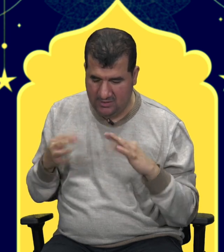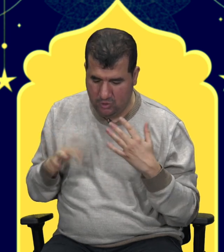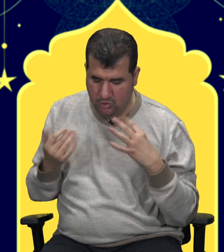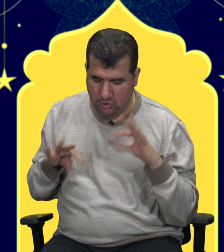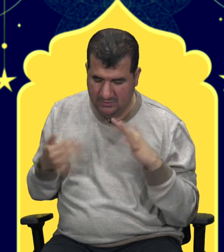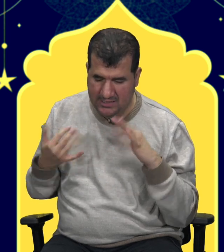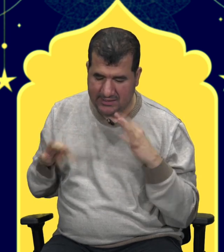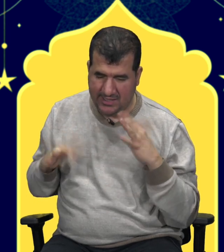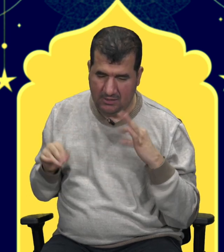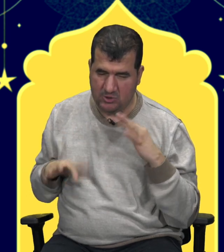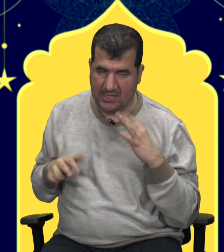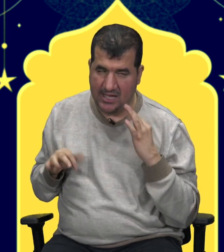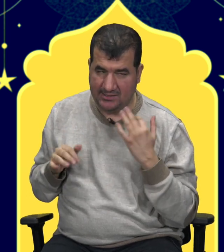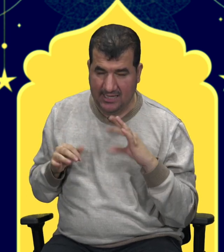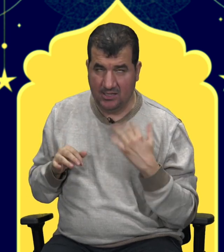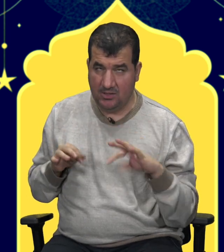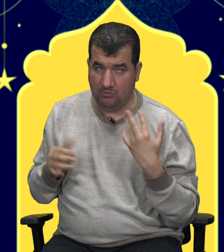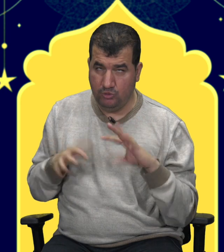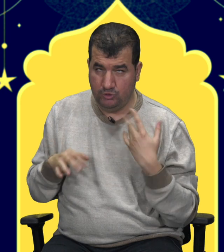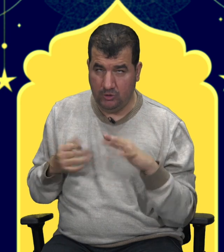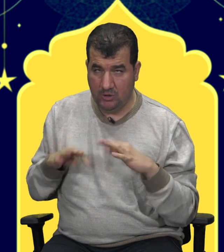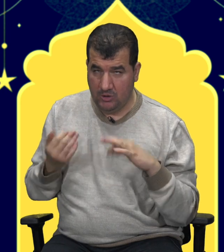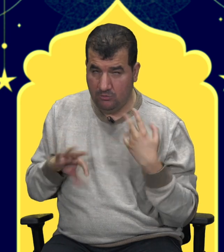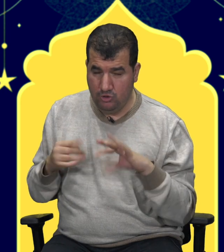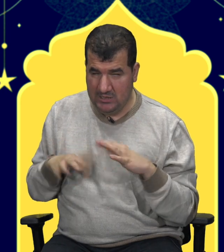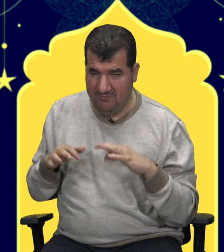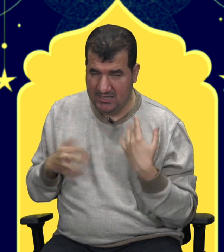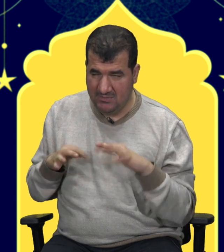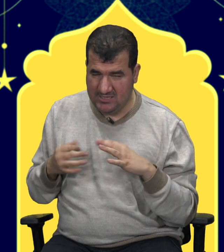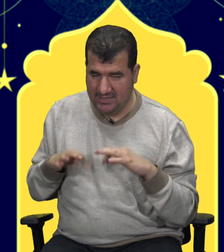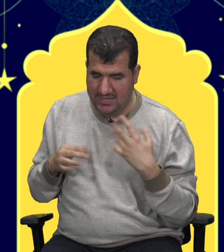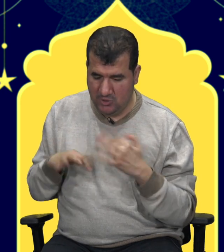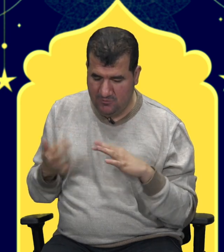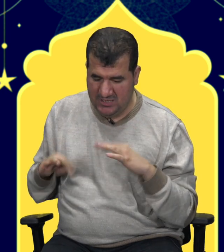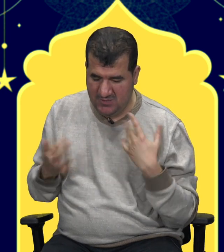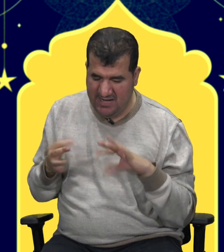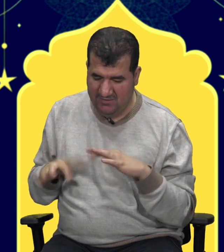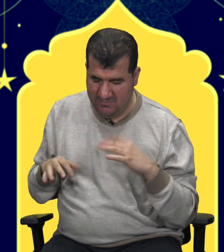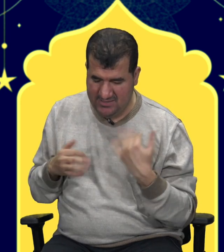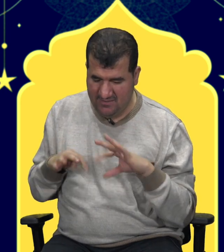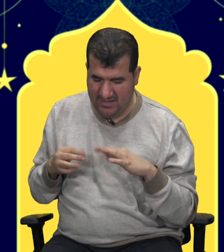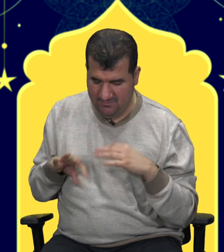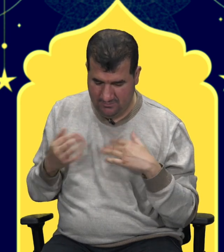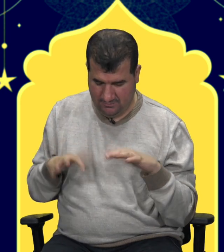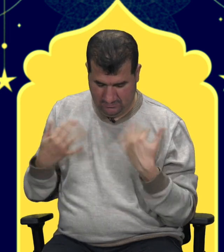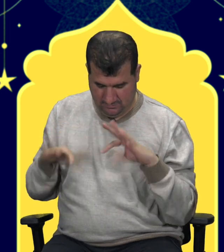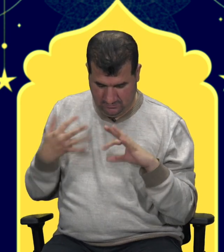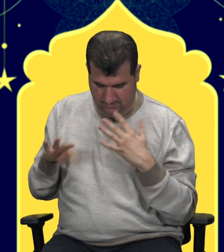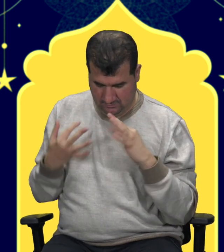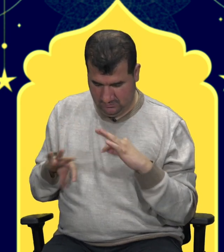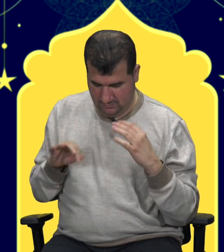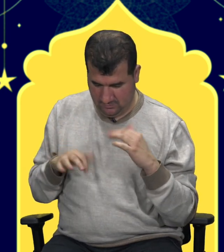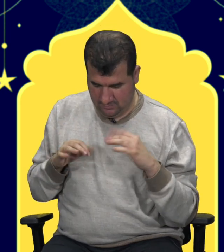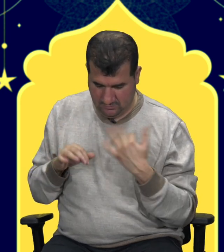Çocukluğumdan kalan en güzel anı da buydu. Bu yüzden ben Ramazan'da en çok pirinç pilavı yemeyi severim. Altıncı sorumuz.